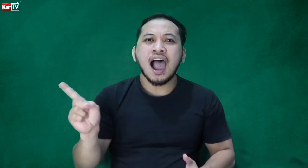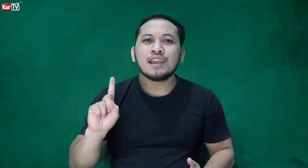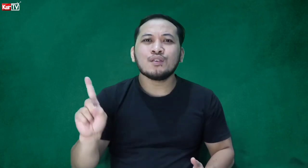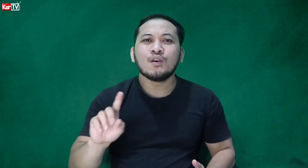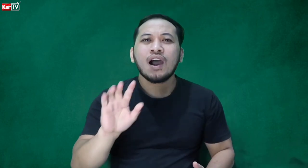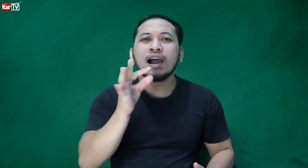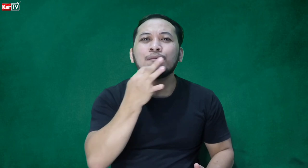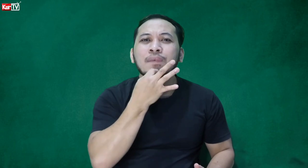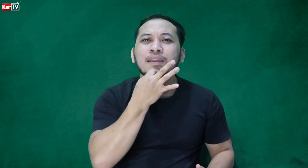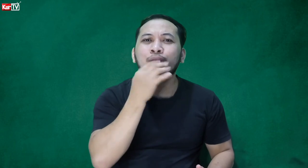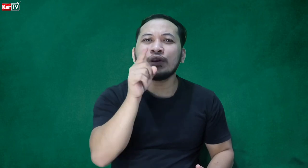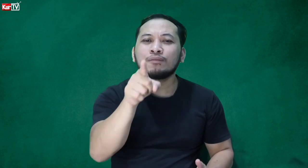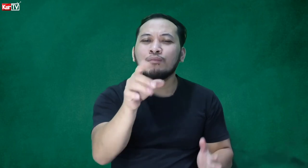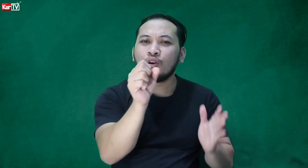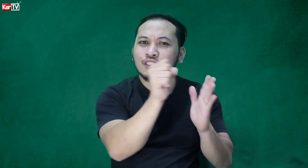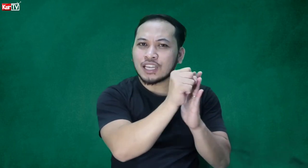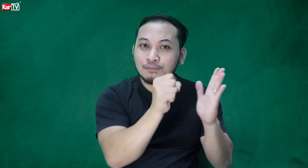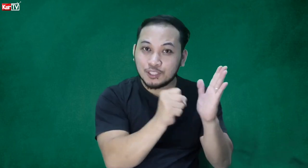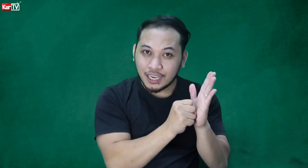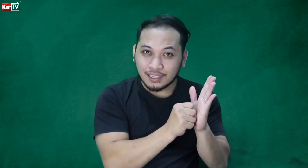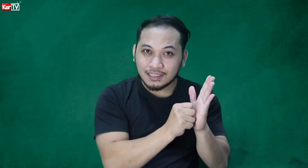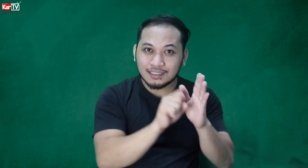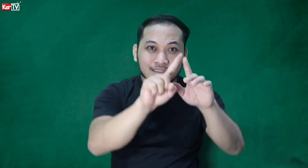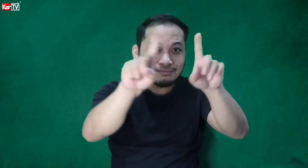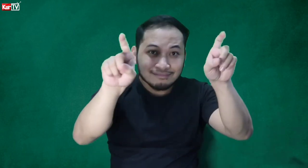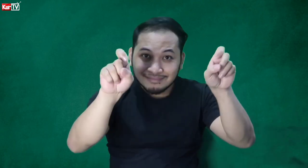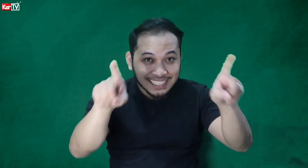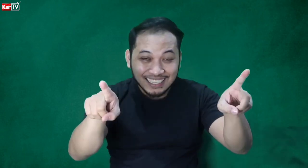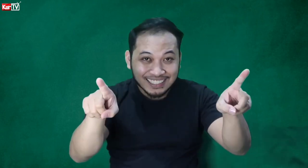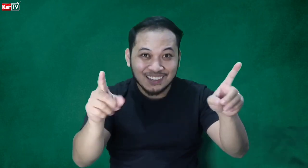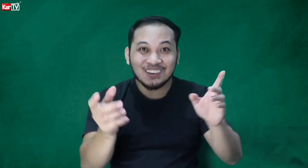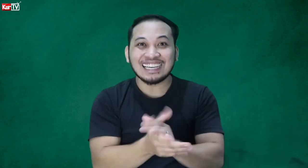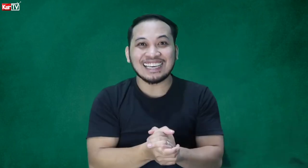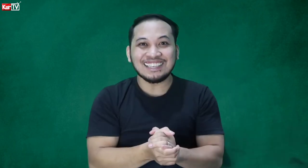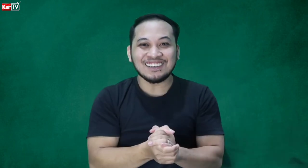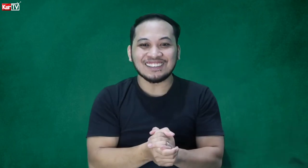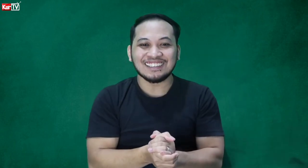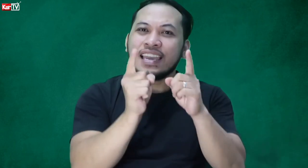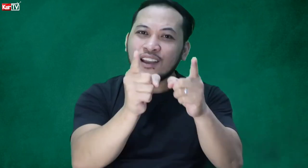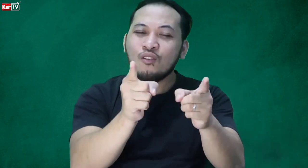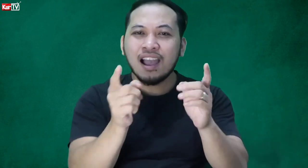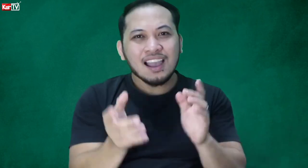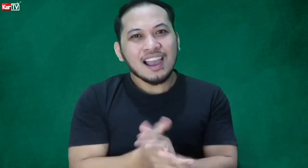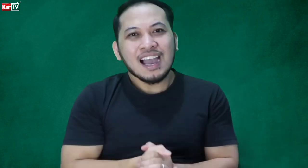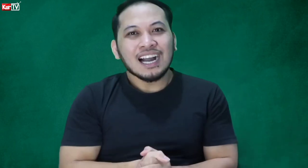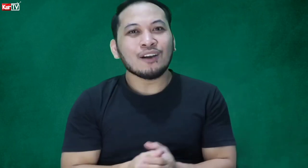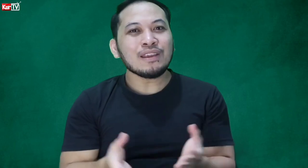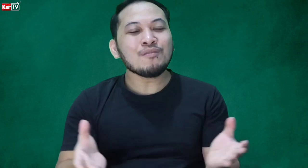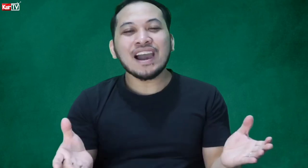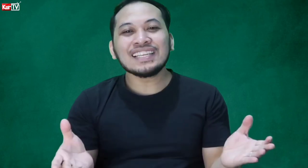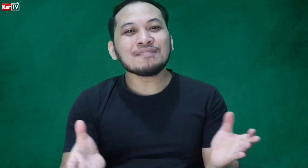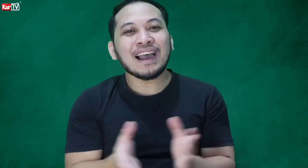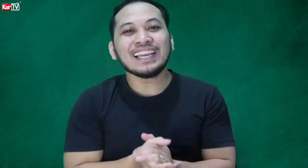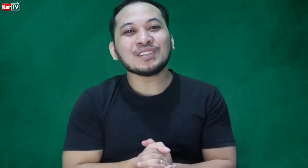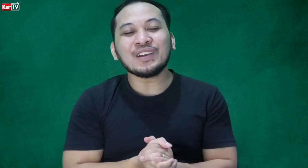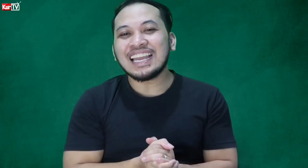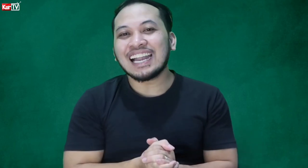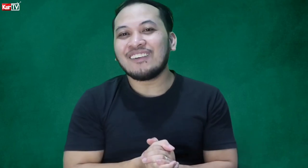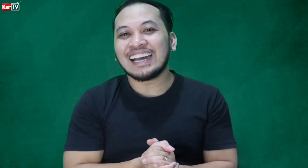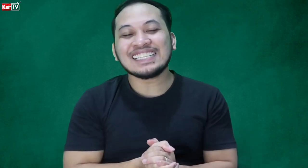Ano ang favorite mong subject? Yan ang tanong ko nga sa inyo. Ikaw nga, gawin mo nga rin sa bahay itong ginagawa at